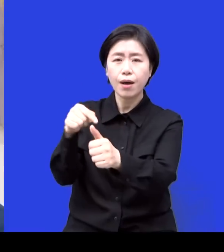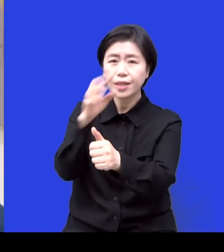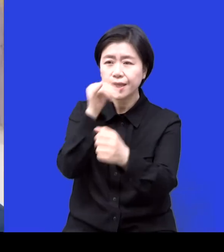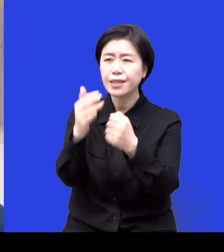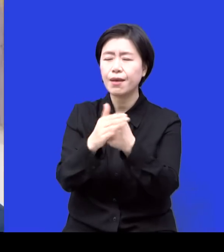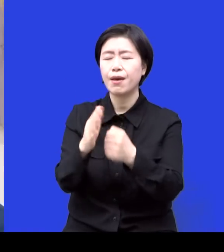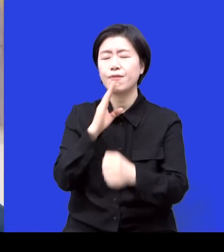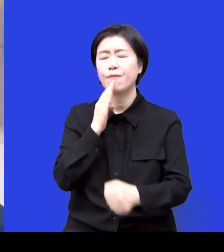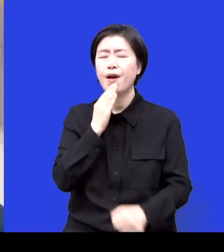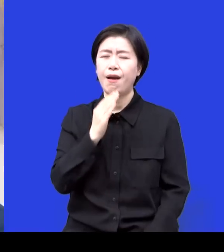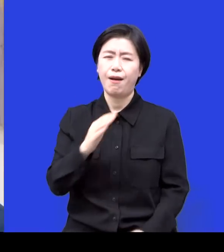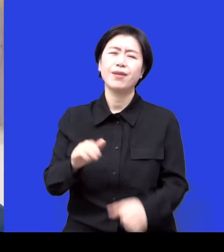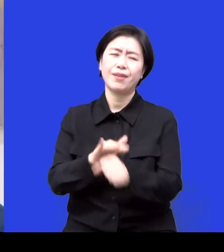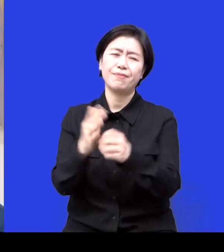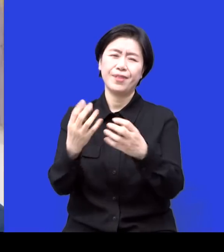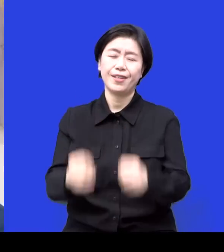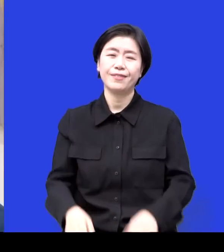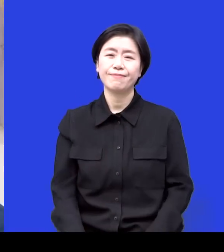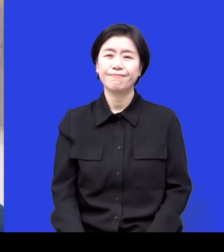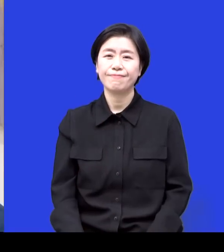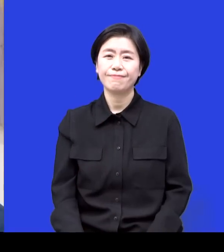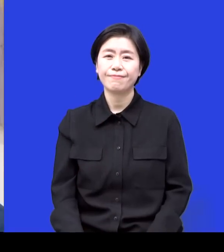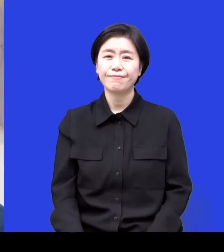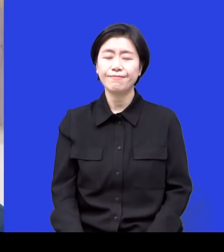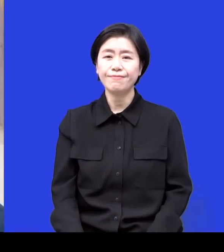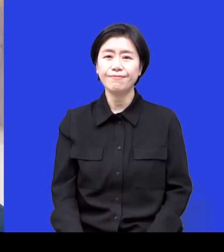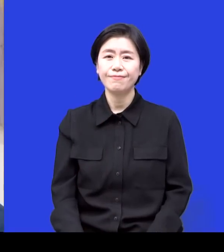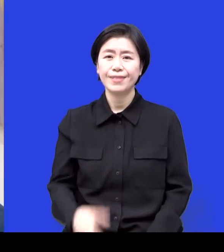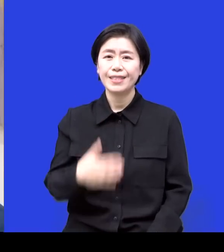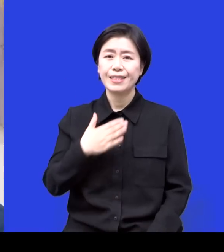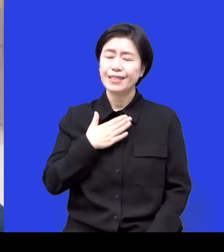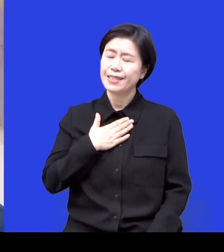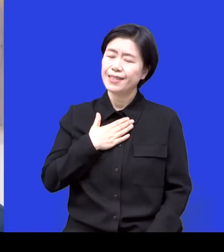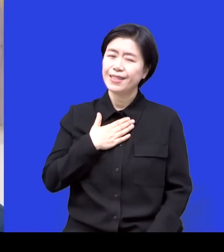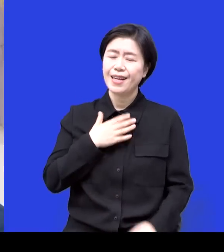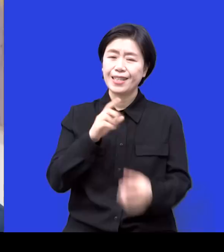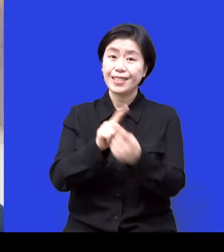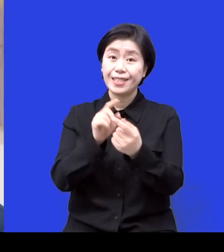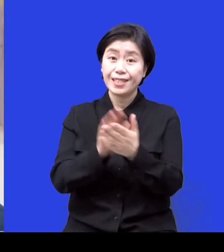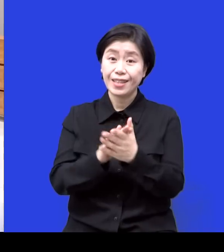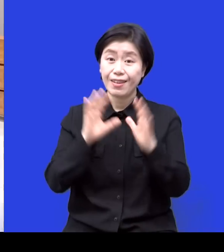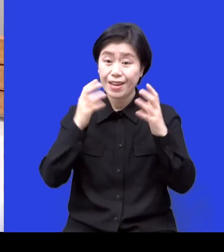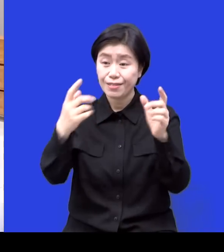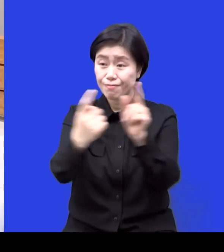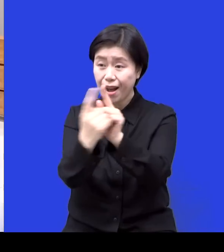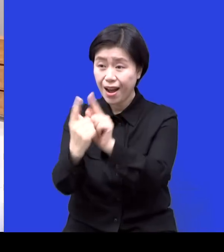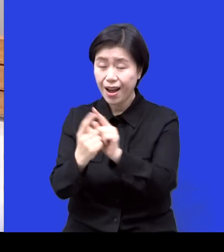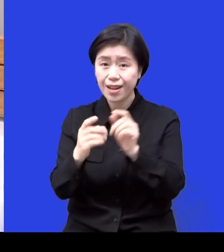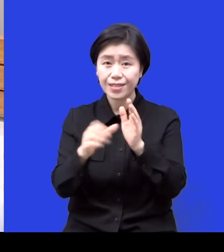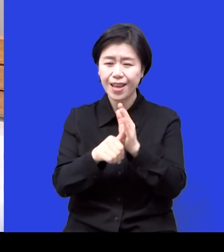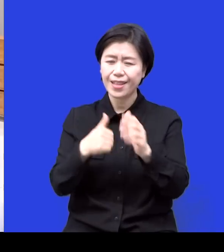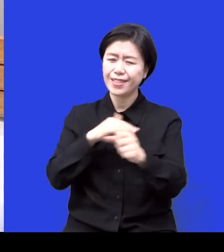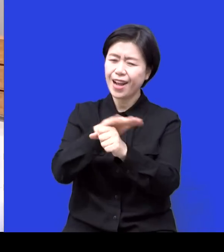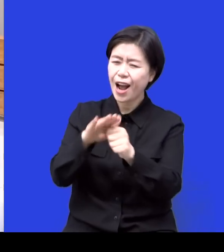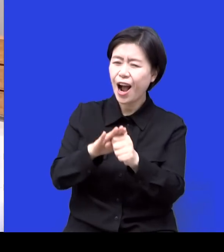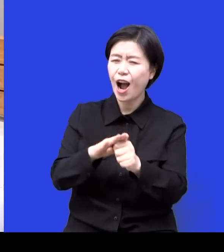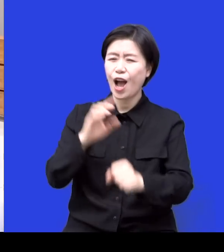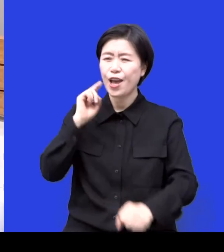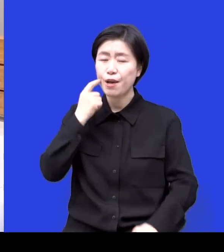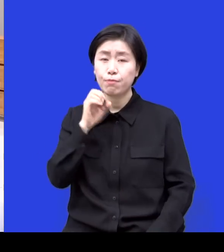애들이랑 있으면 저희 아버지처럼 표현을 잘 잘 못해요. 여기서 많이 해야지. 표현 잘하실 것 같은데 지금 보면. 그런데 이렇게